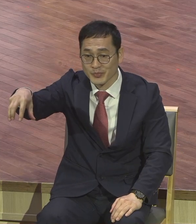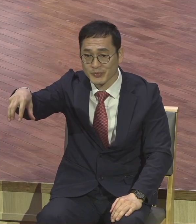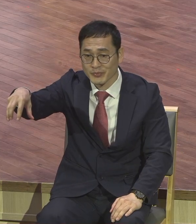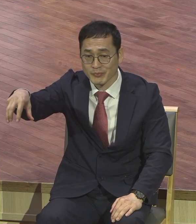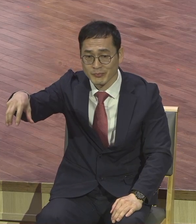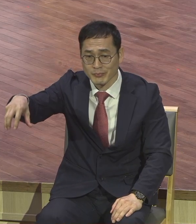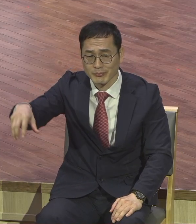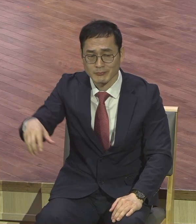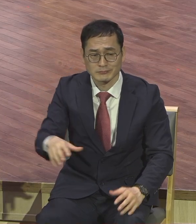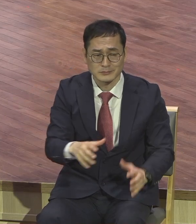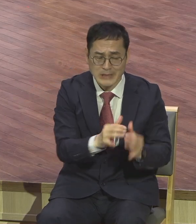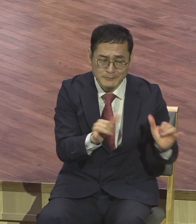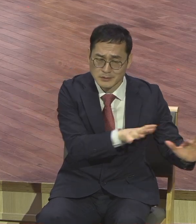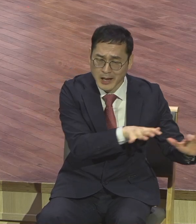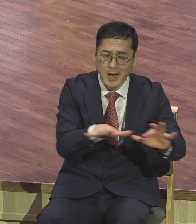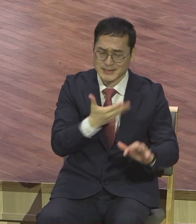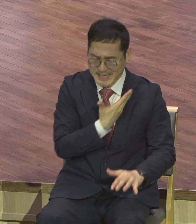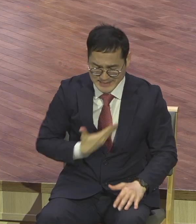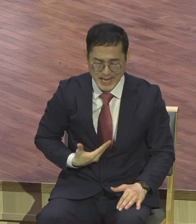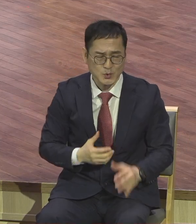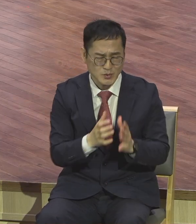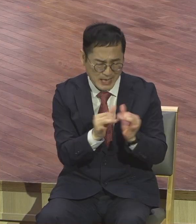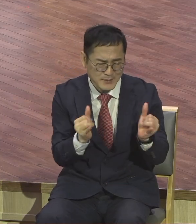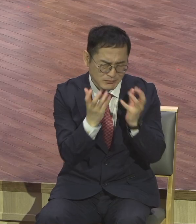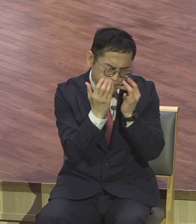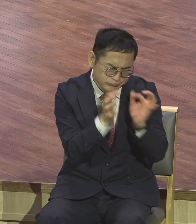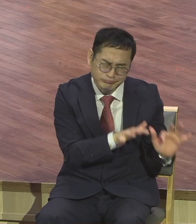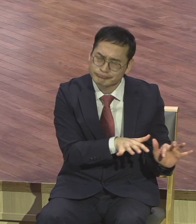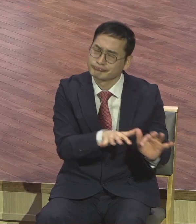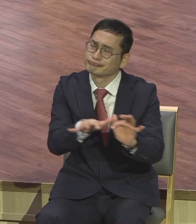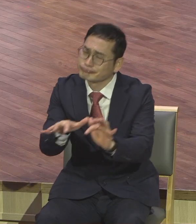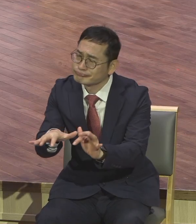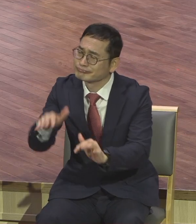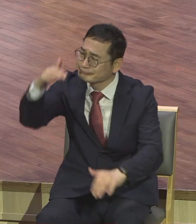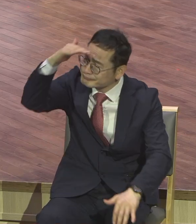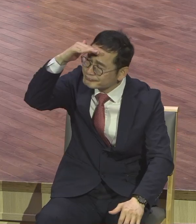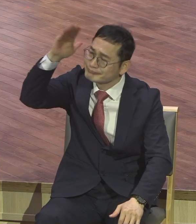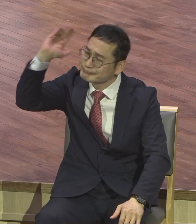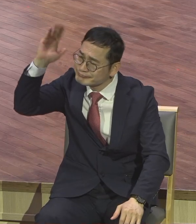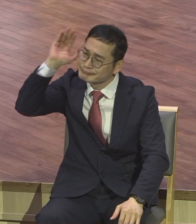자리이기 때문에 제자도 갈 수 있고 무리도 갈 수 있고 다 아무나 갈 수 있어요.